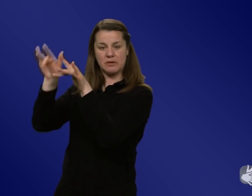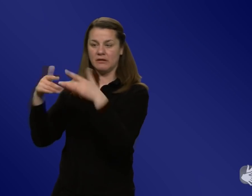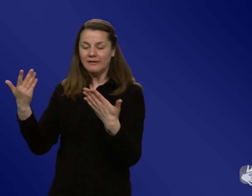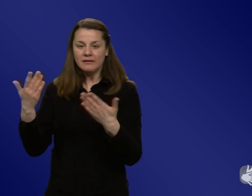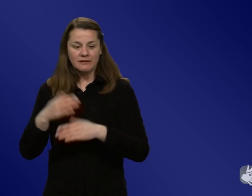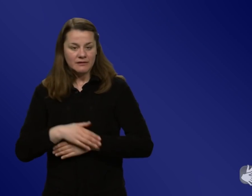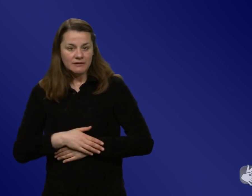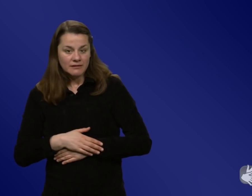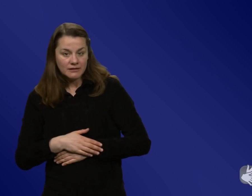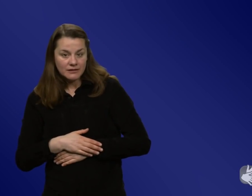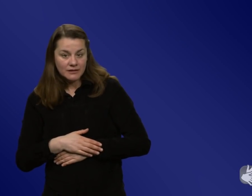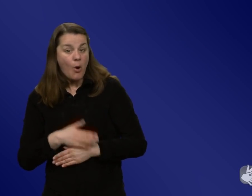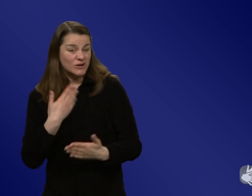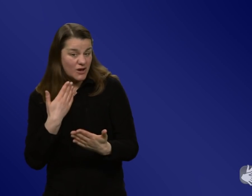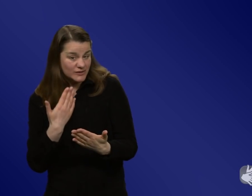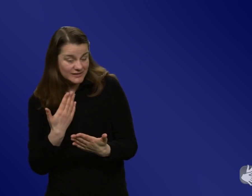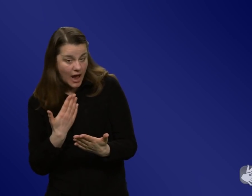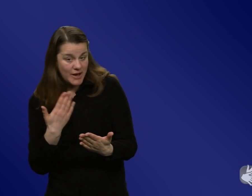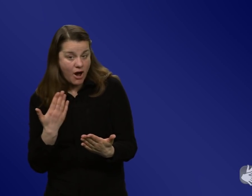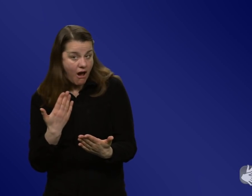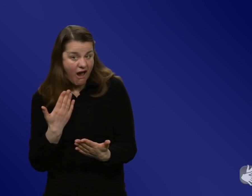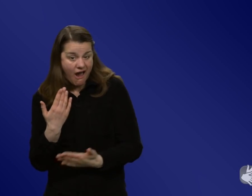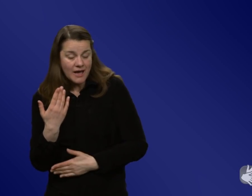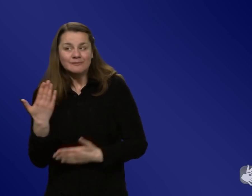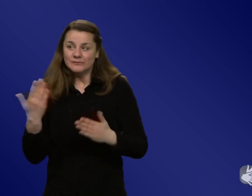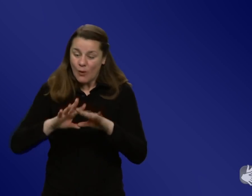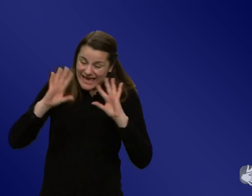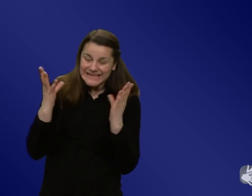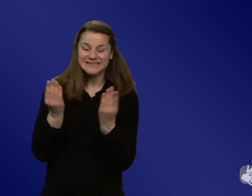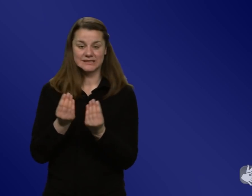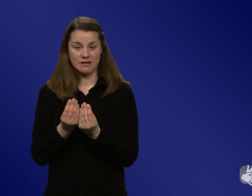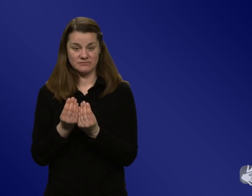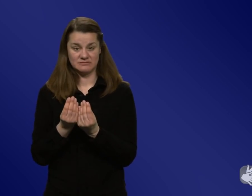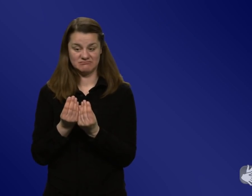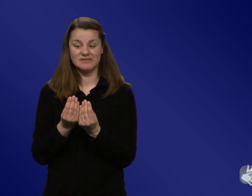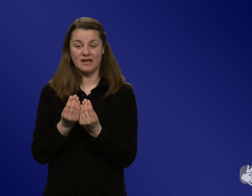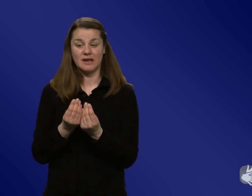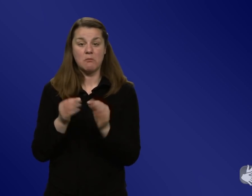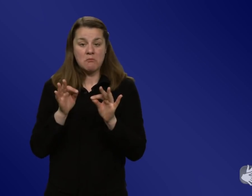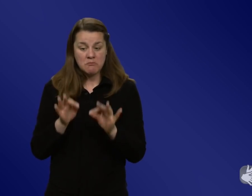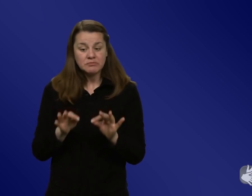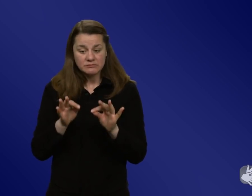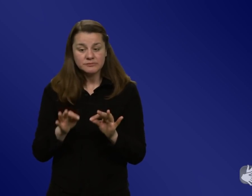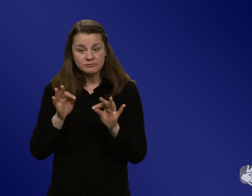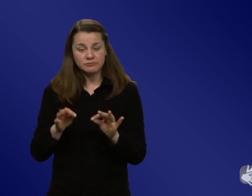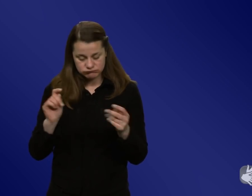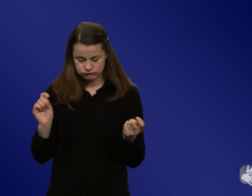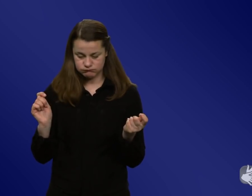die alleinige oder wichtigste Ursache ist, aber so insgesamt in der Zeit konnte man eben dieses Muster beobachten. Ist das auch eine Frage der